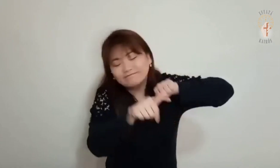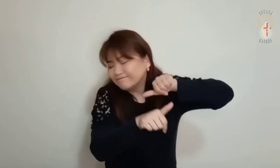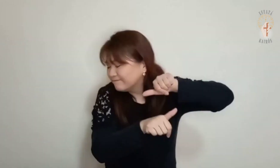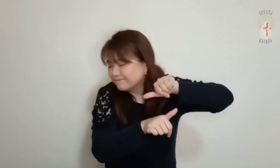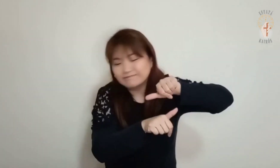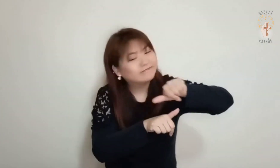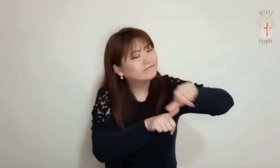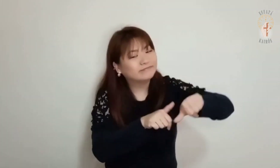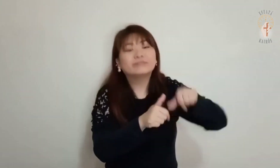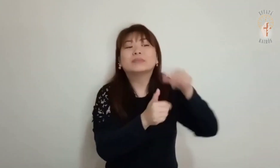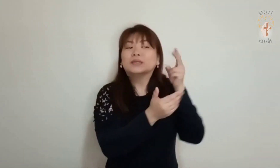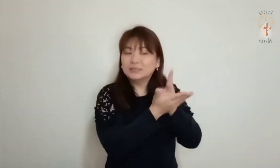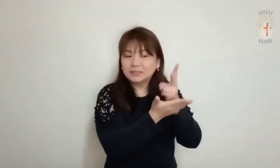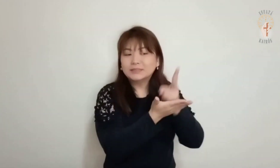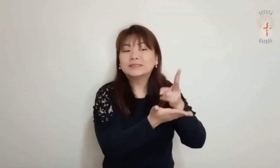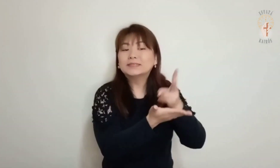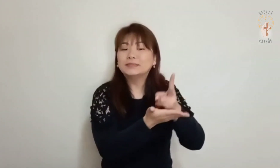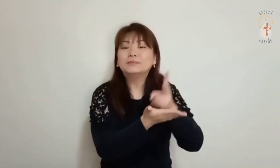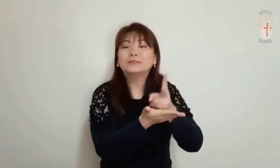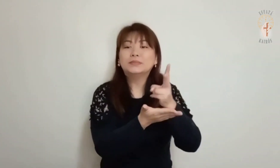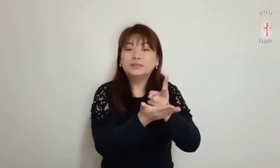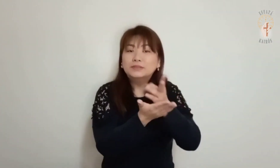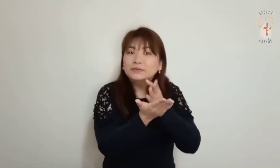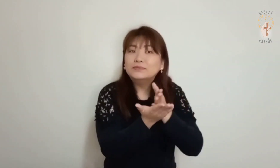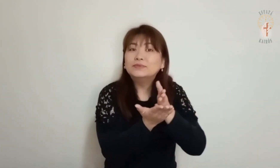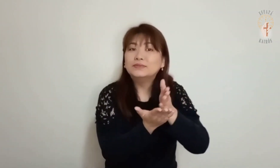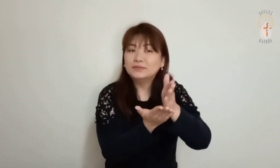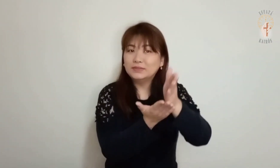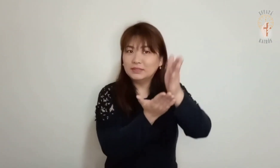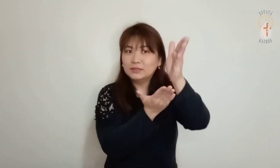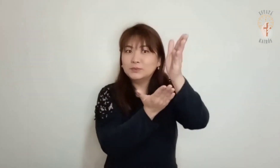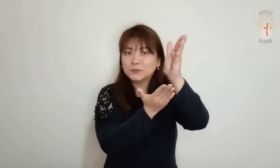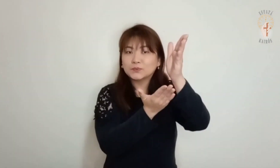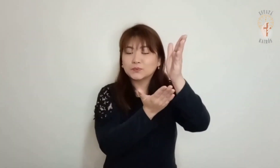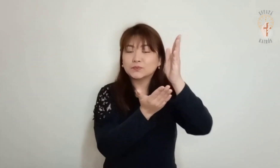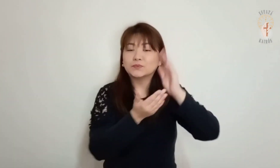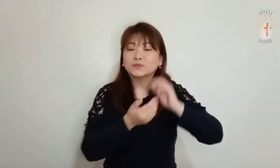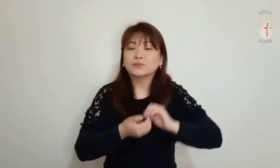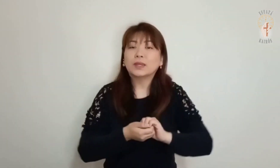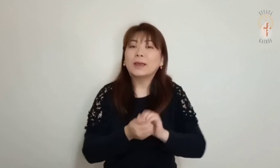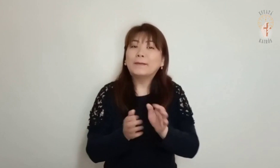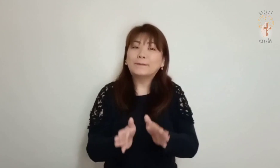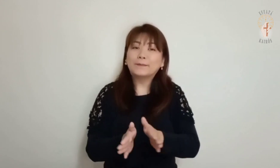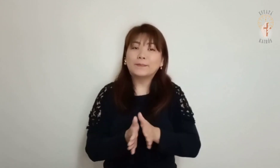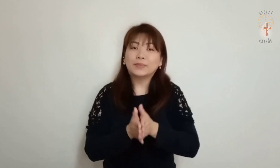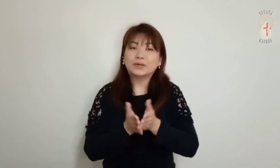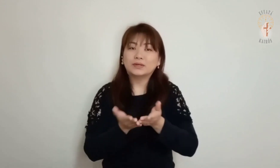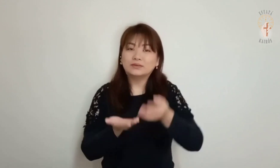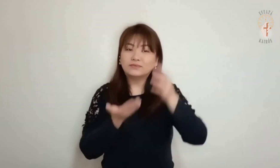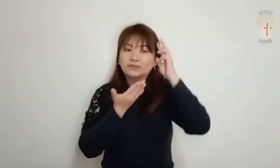Pois não pode negar-se a si mesmo Palavra do Senhor